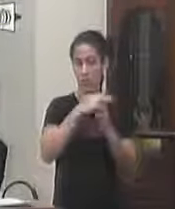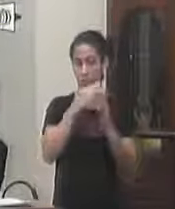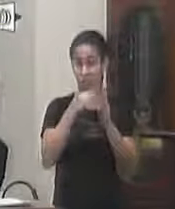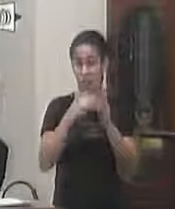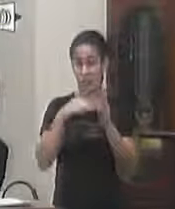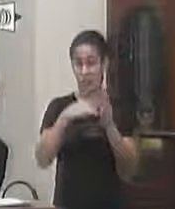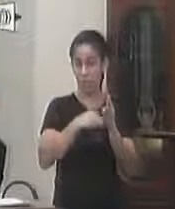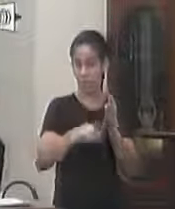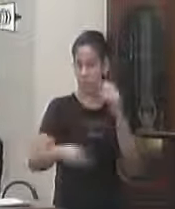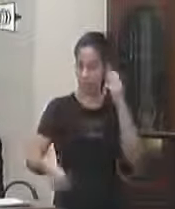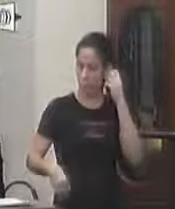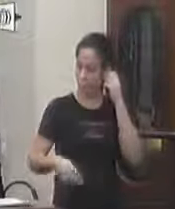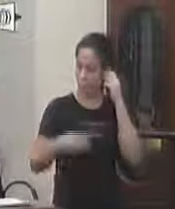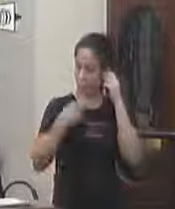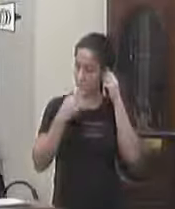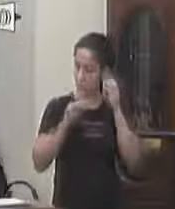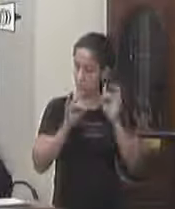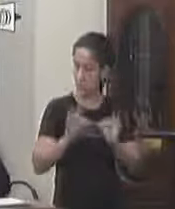ementado que interessa